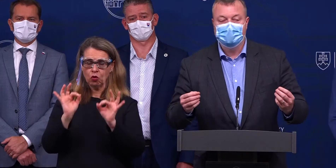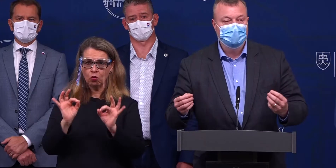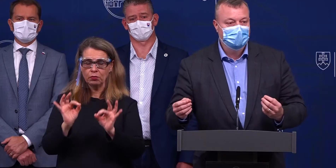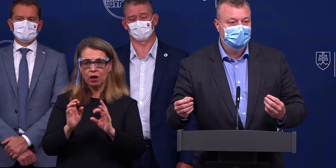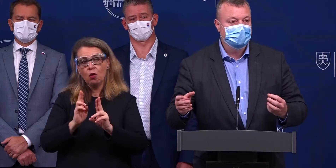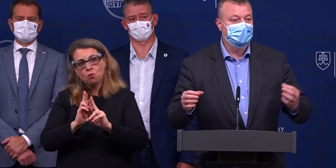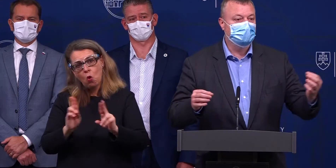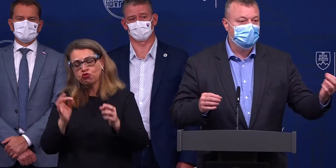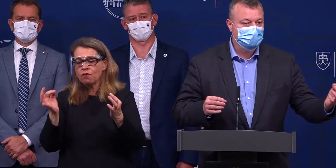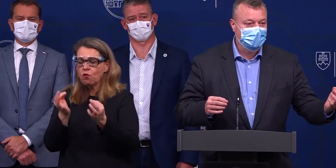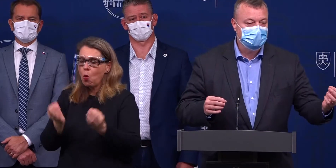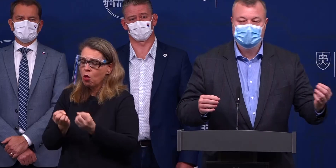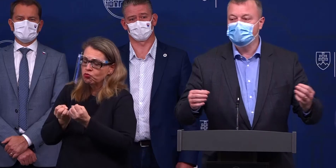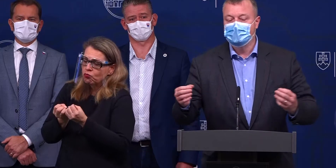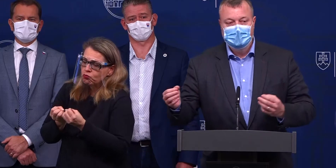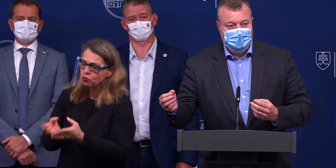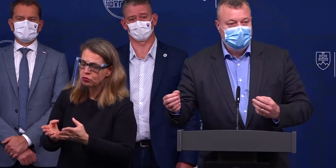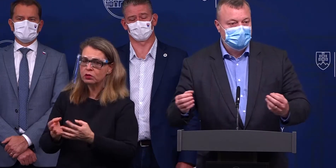niečo vieme uvoľniť, niečo trochu